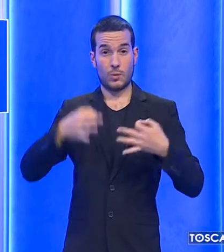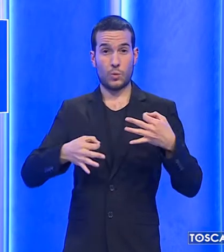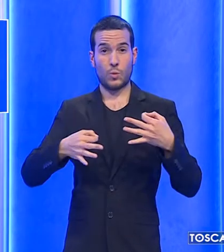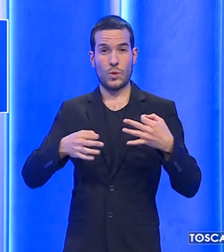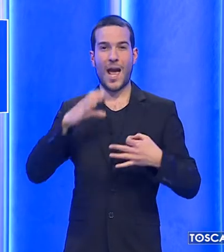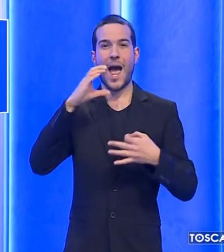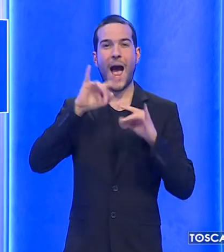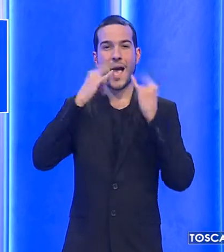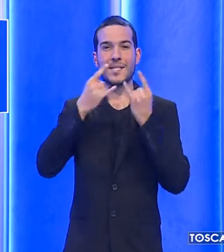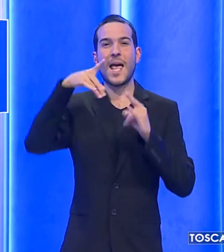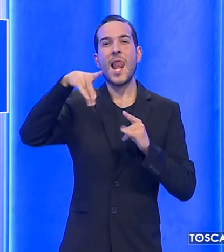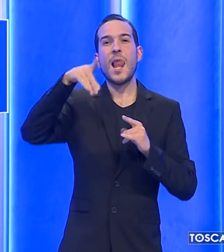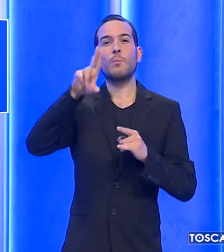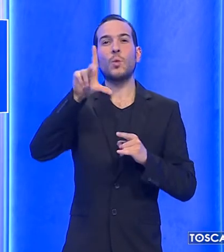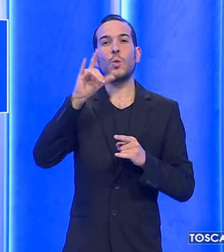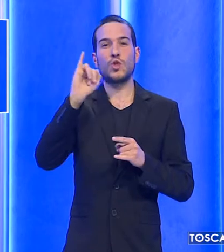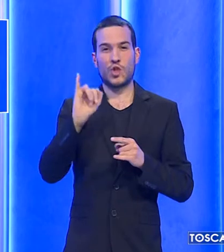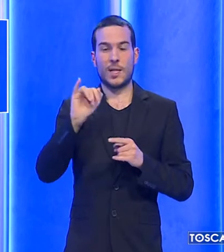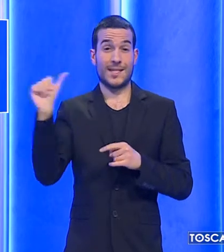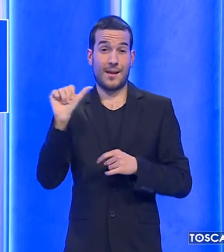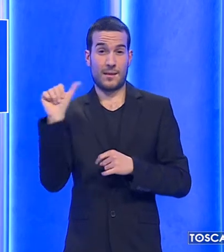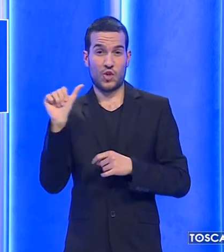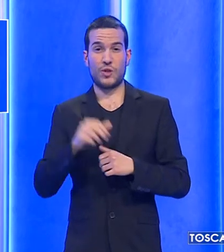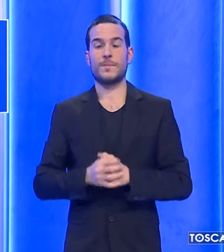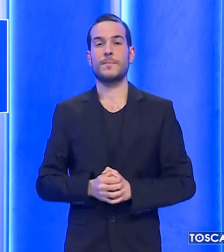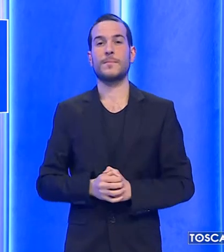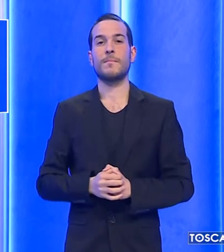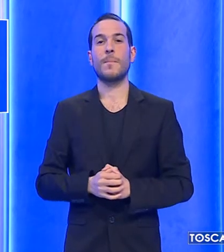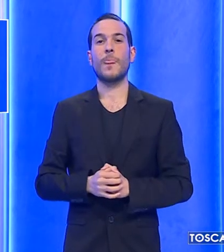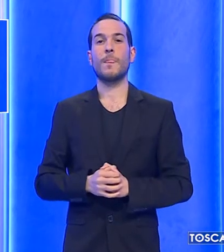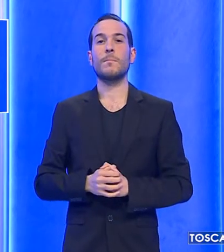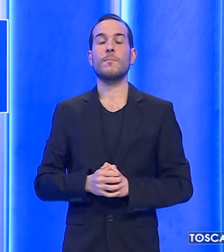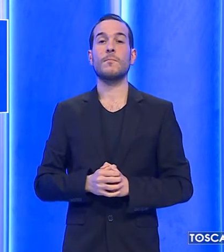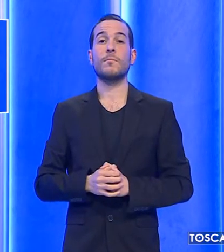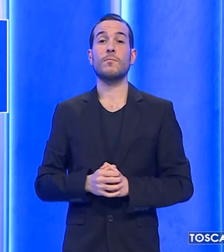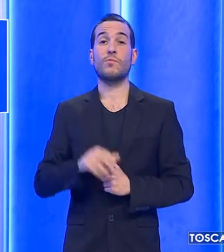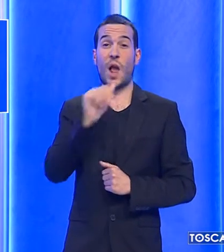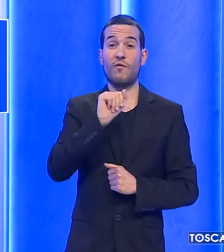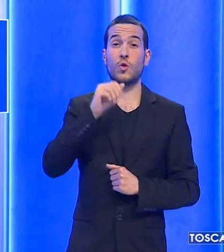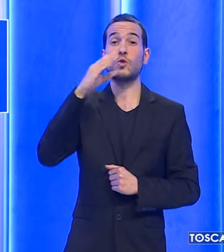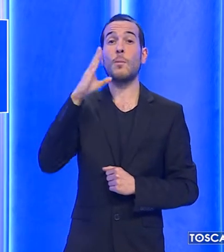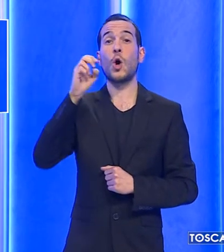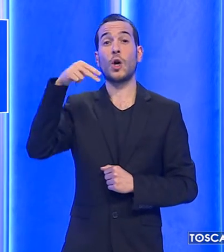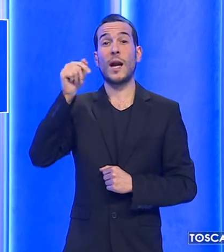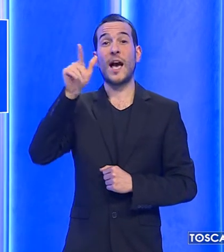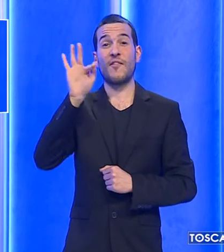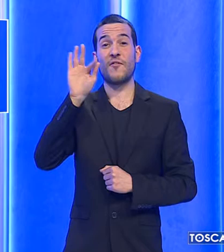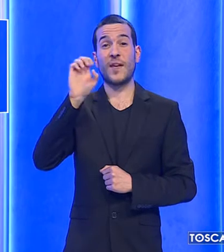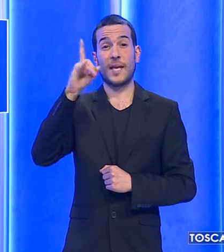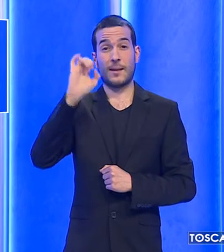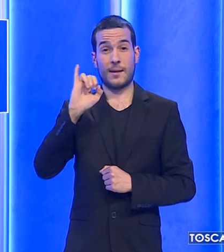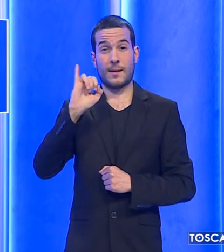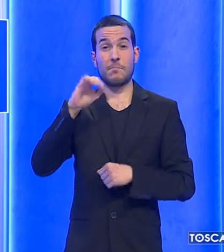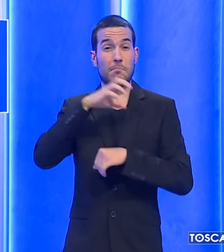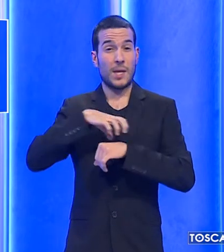Castelpulci a Scandicci. Alfonso Bonafede, Ministro della Giustizia,